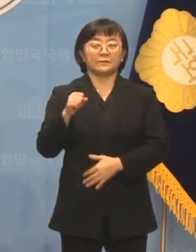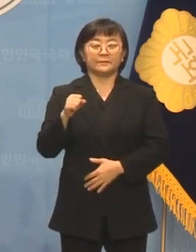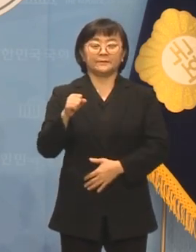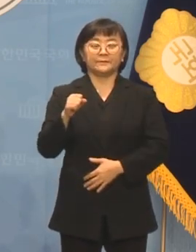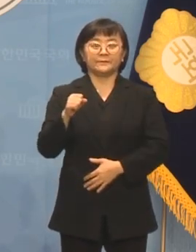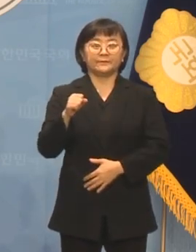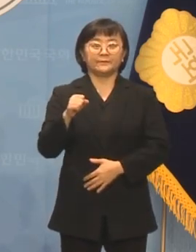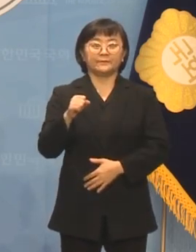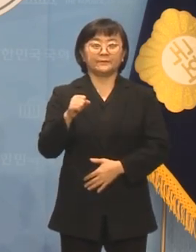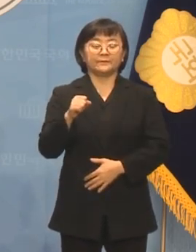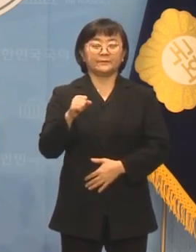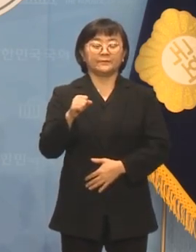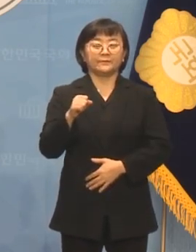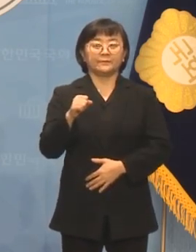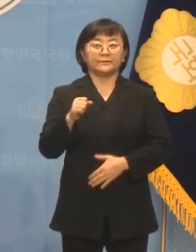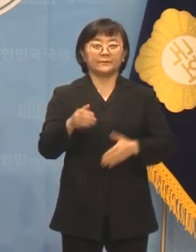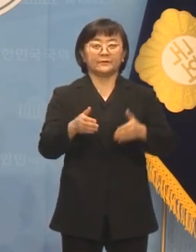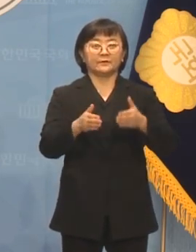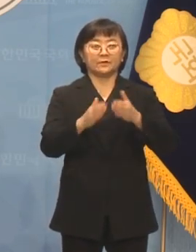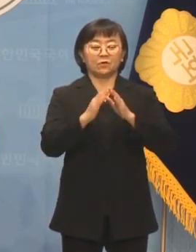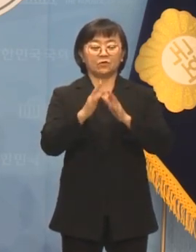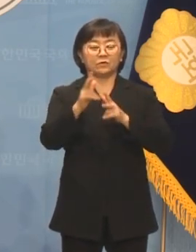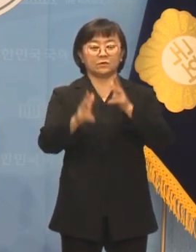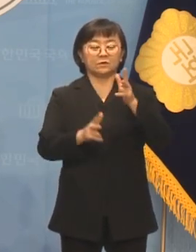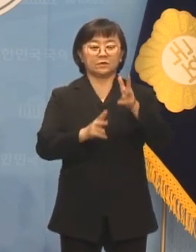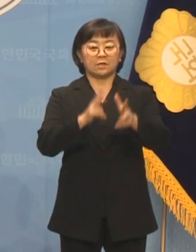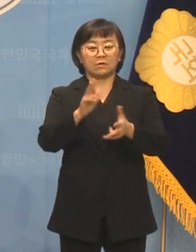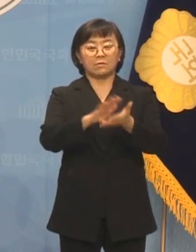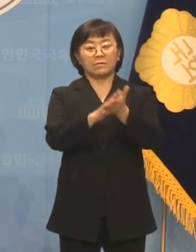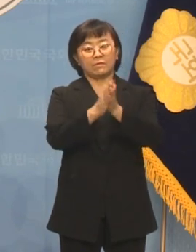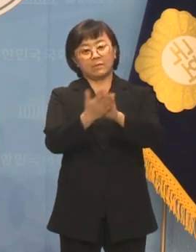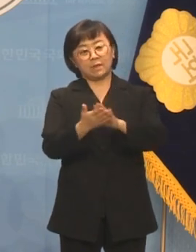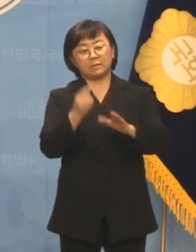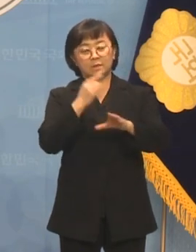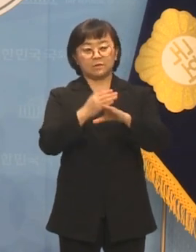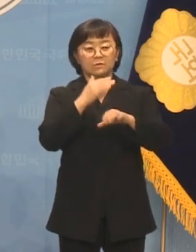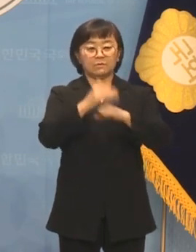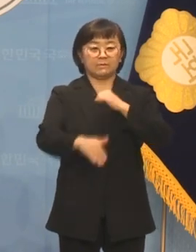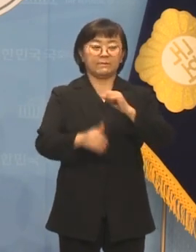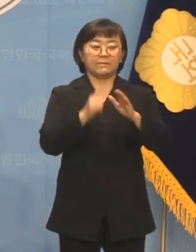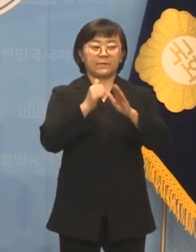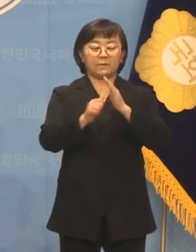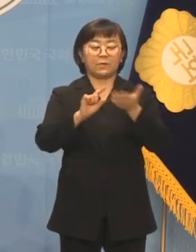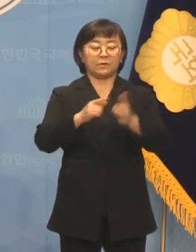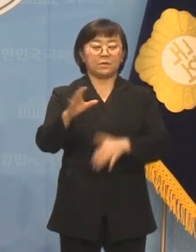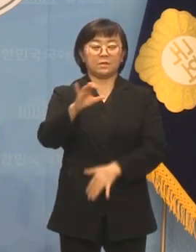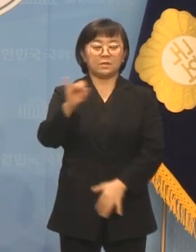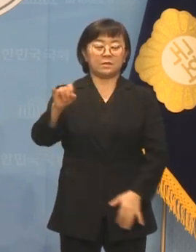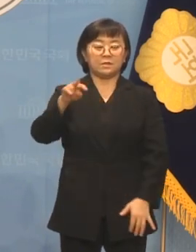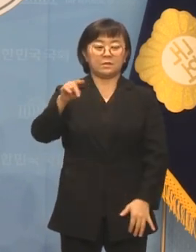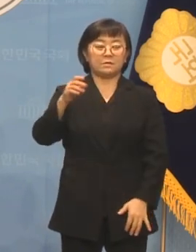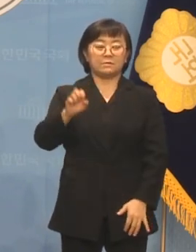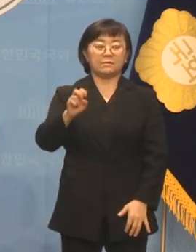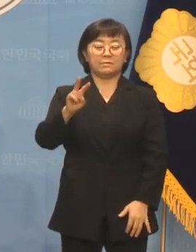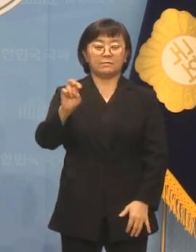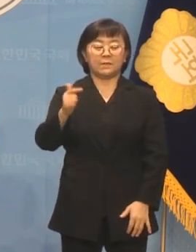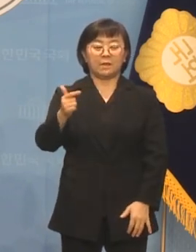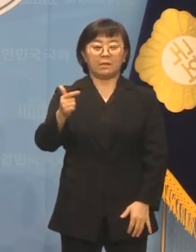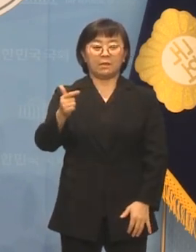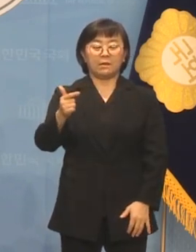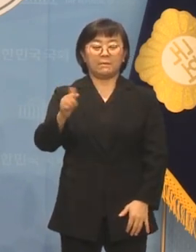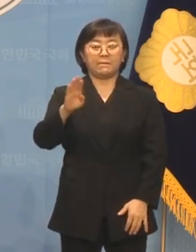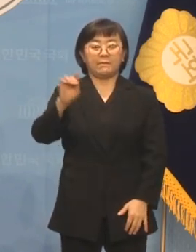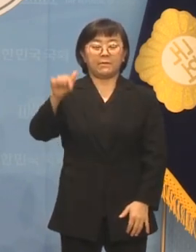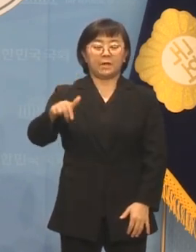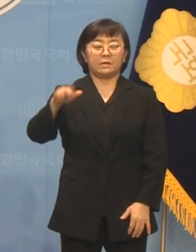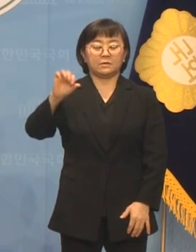건국, 산업화, 민주화를 상징하는 이승만, 박정희, 김영삼